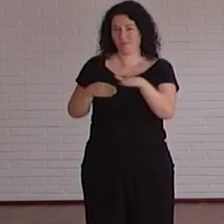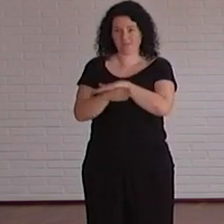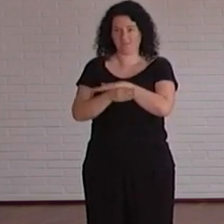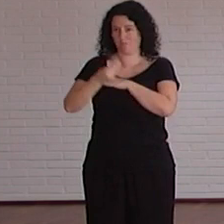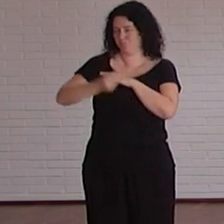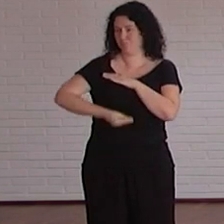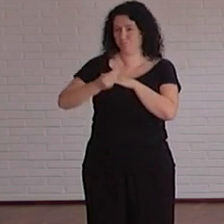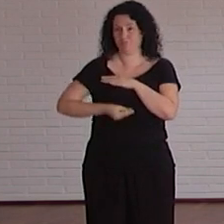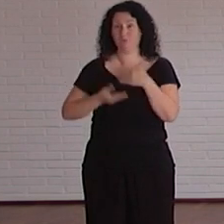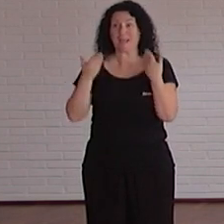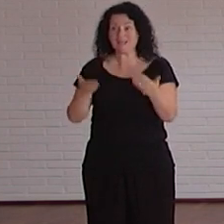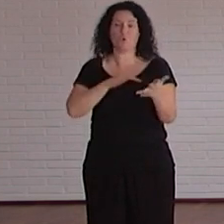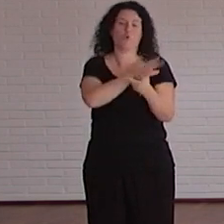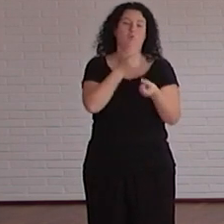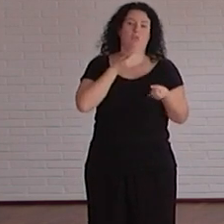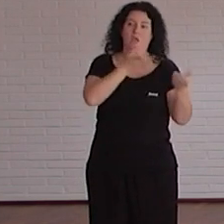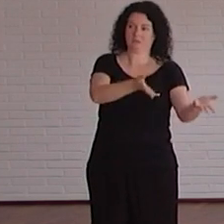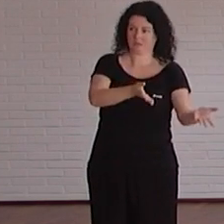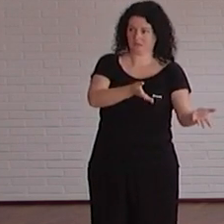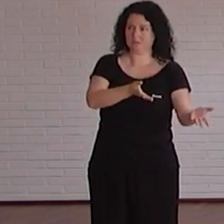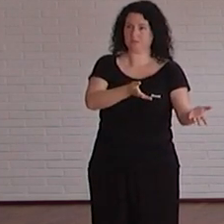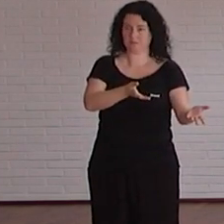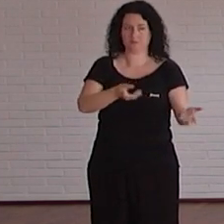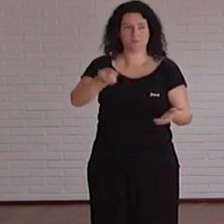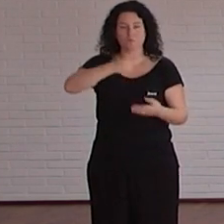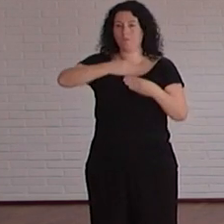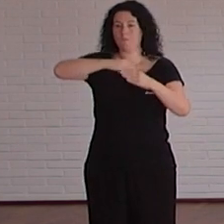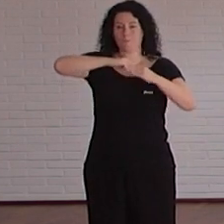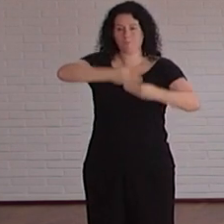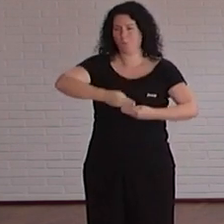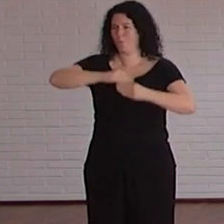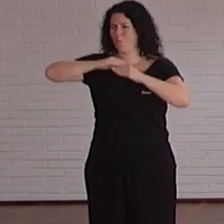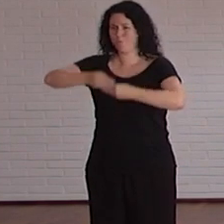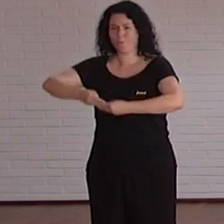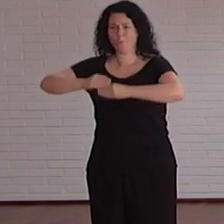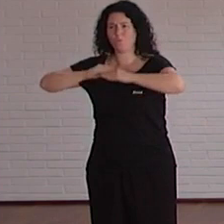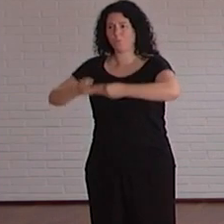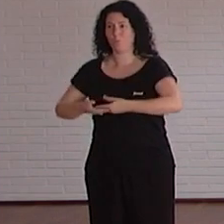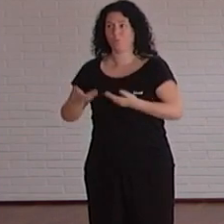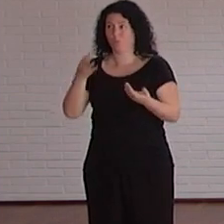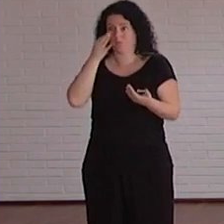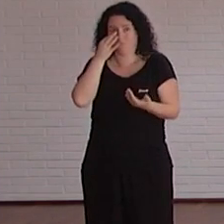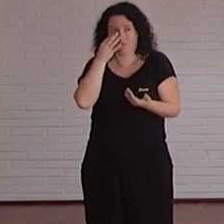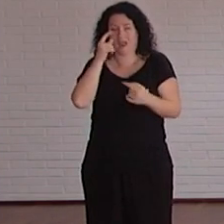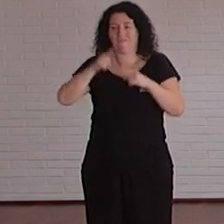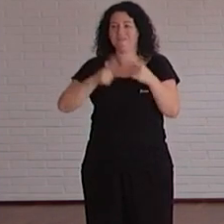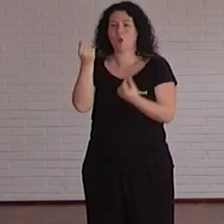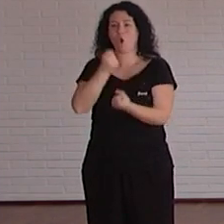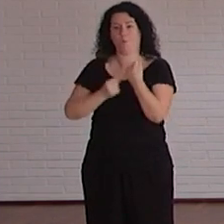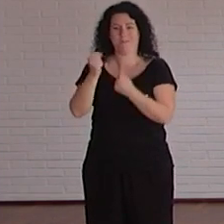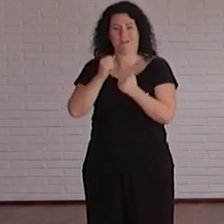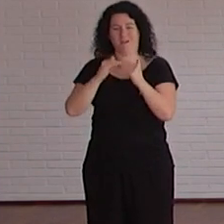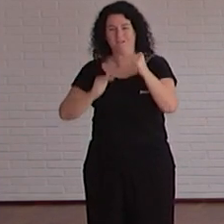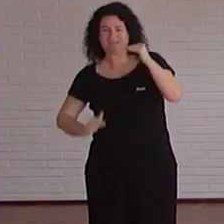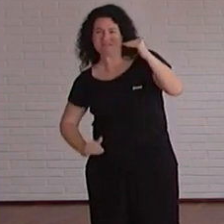ese punto ¿no? habéis roto esa barrera ya no solo digital esa brecha incluso económica ¿no?